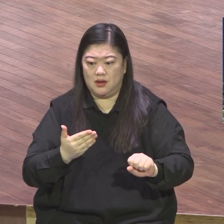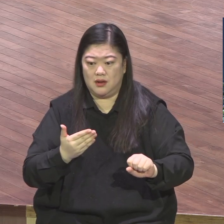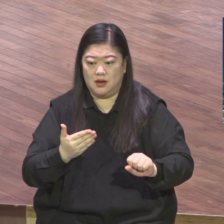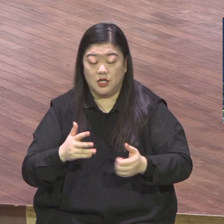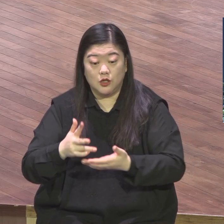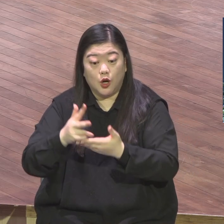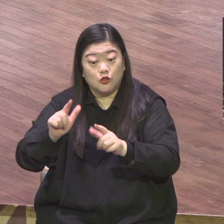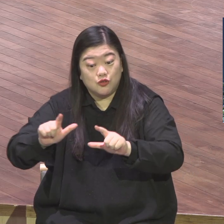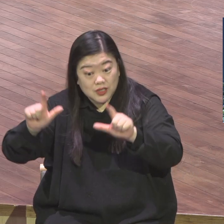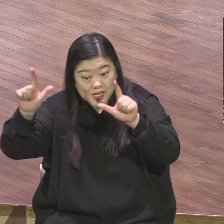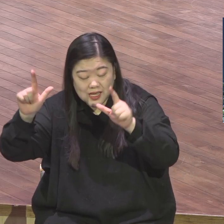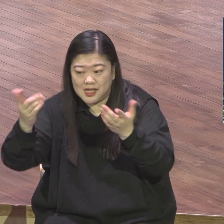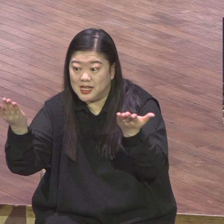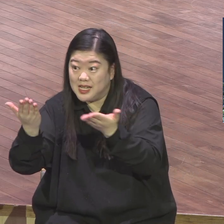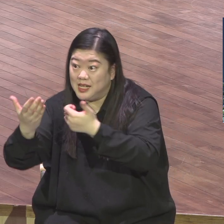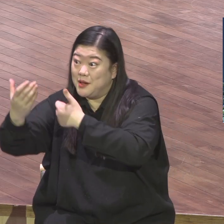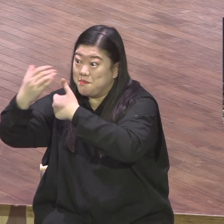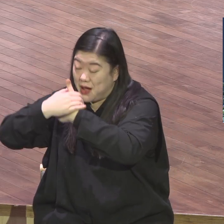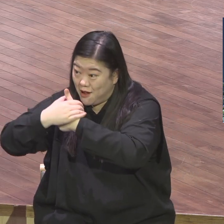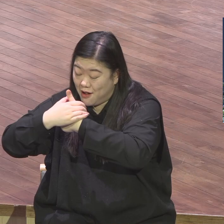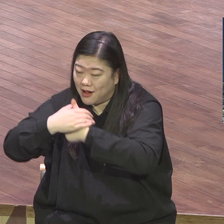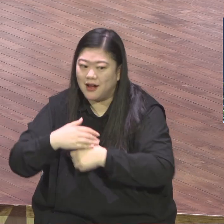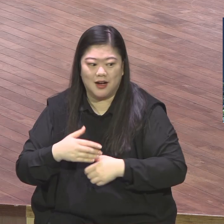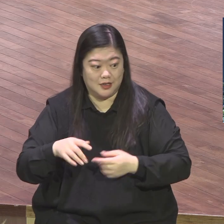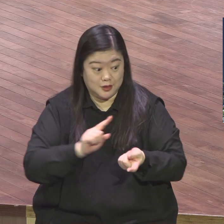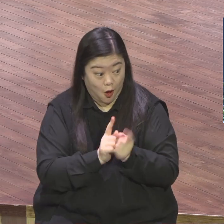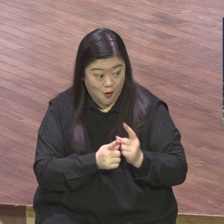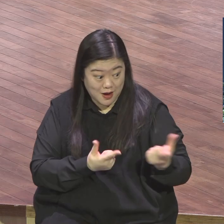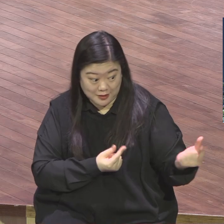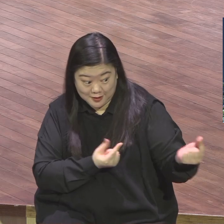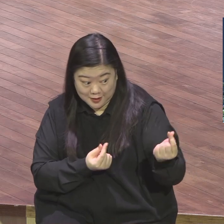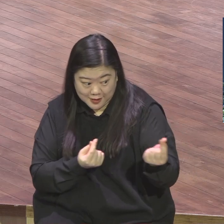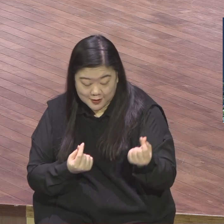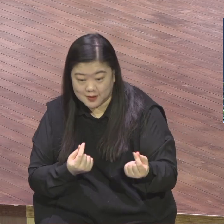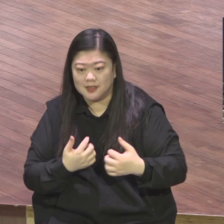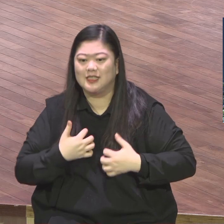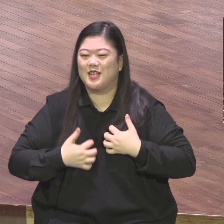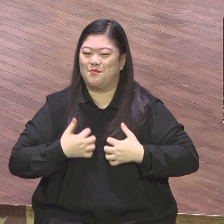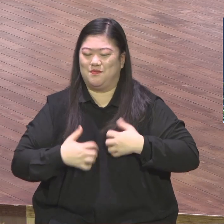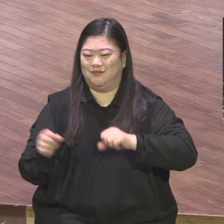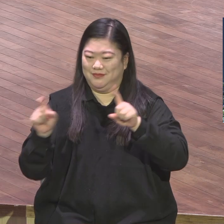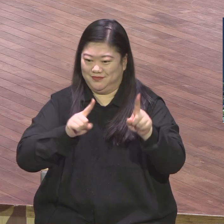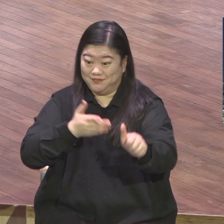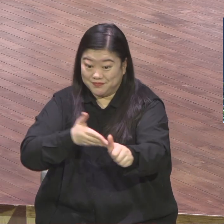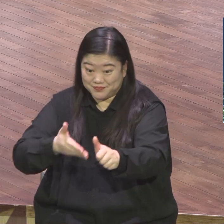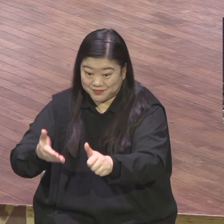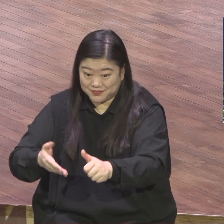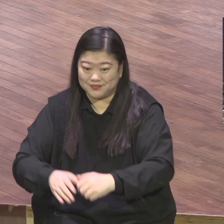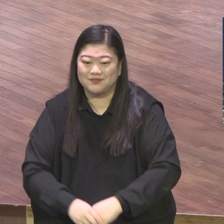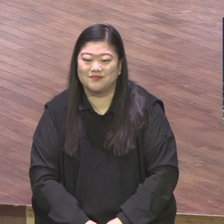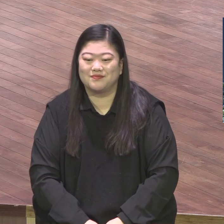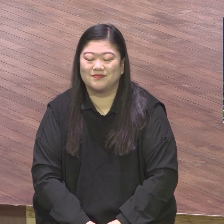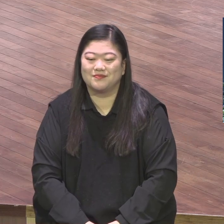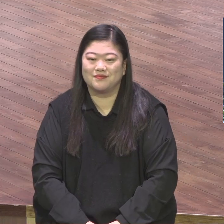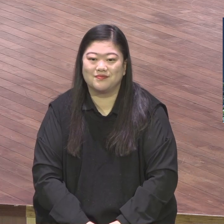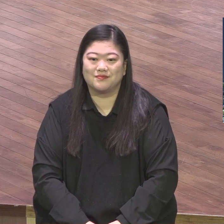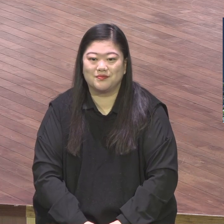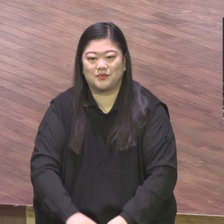기뻐하고 함께 성경적 그런 동력자가 다 되시기를 주의므로 축복합니다 두 번째로